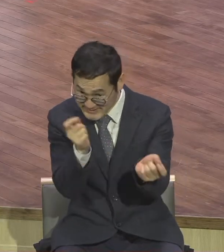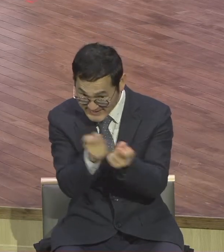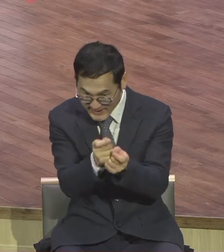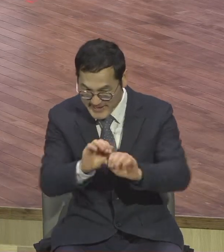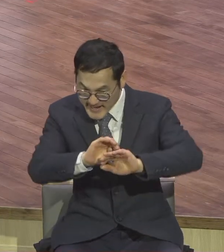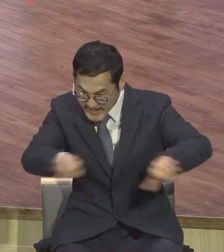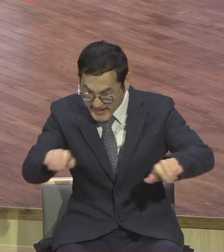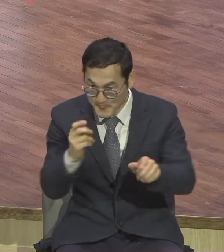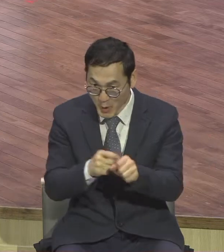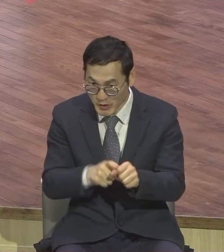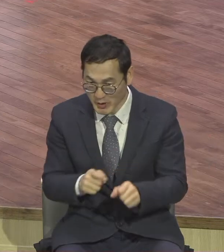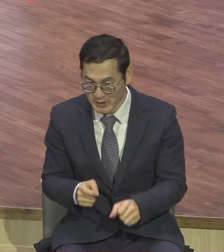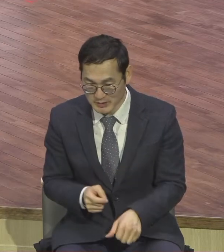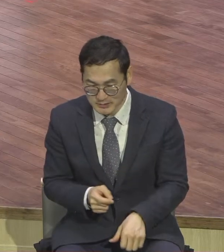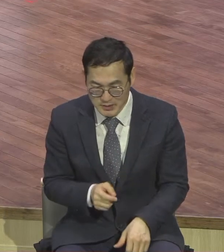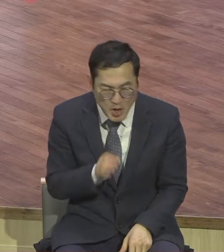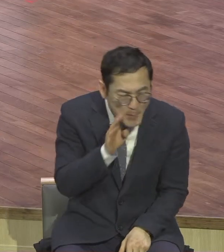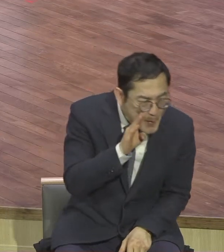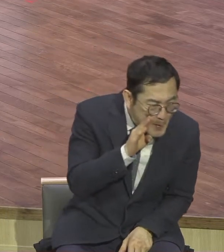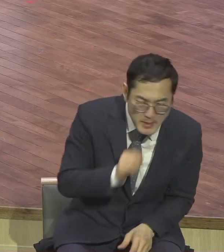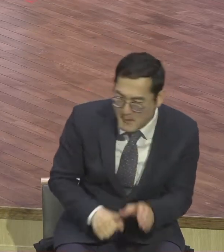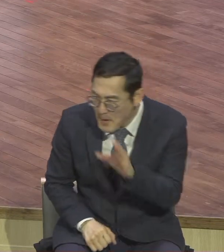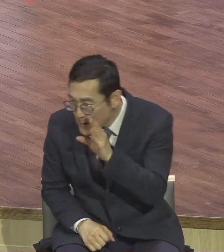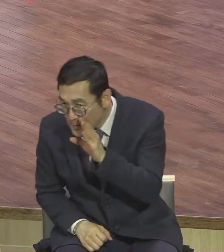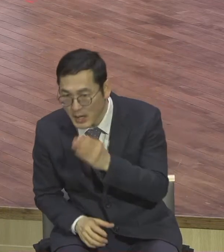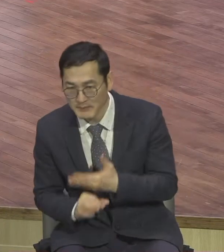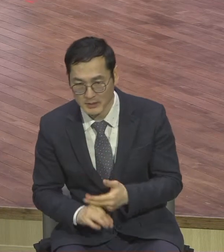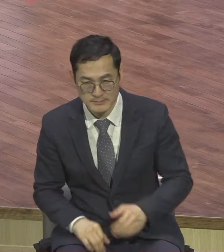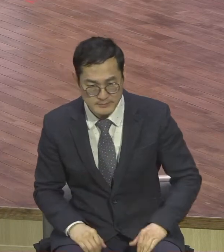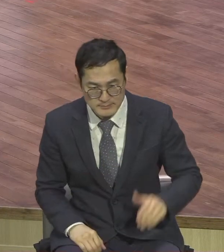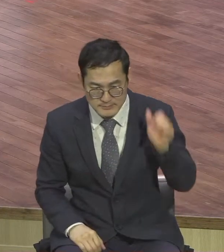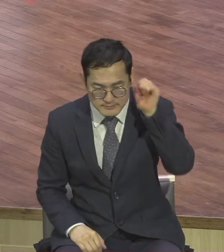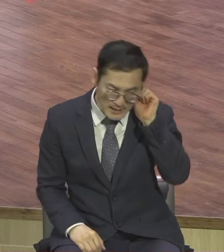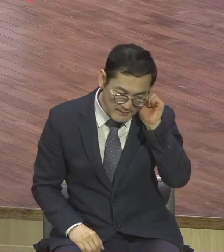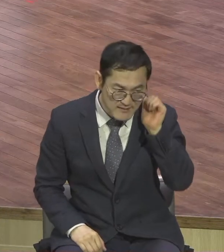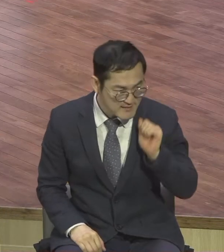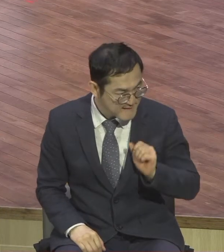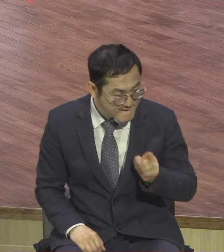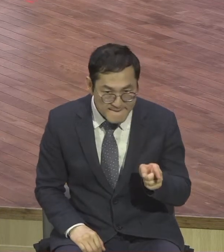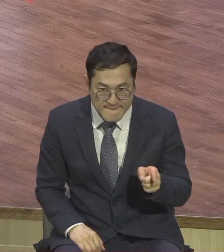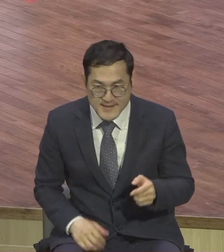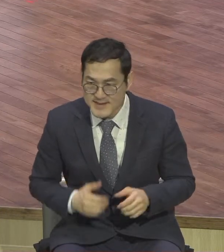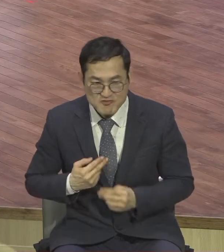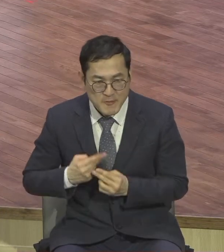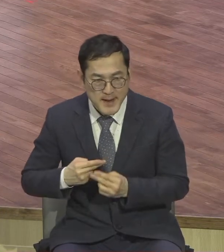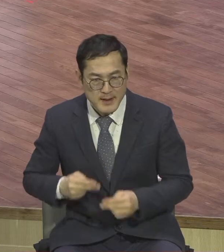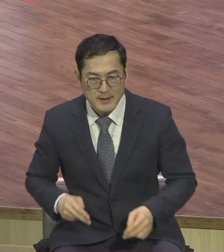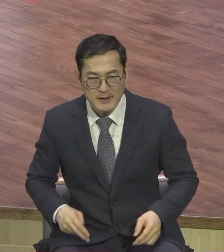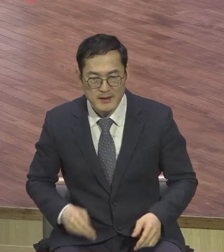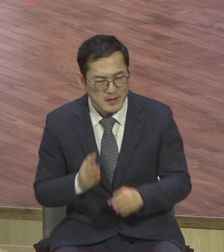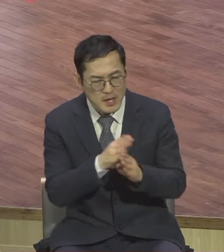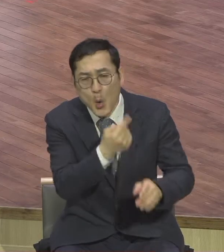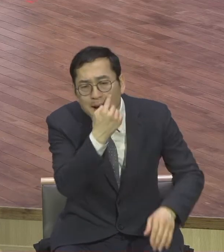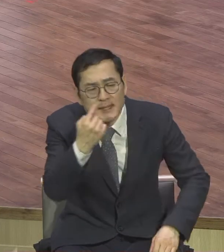그렇다더라 그래 나 죽었어 바보도 같이 그래야 평생 갈려가는 사람이 있어 그러면 안 돼요 확인해 보세요